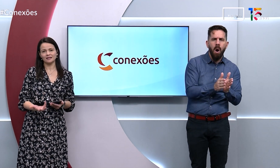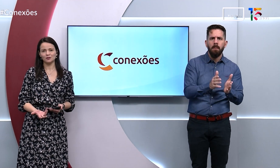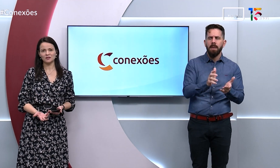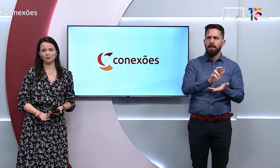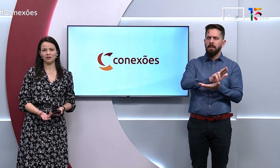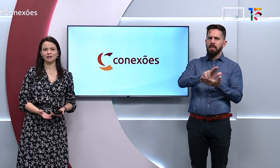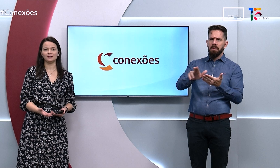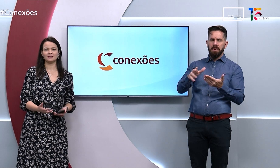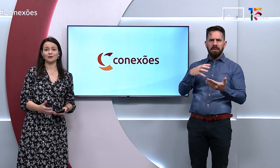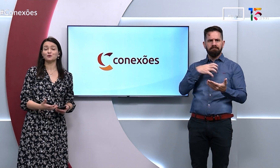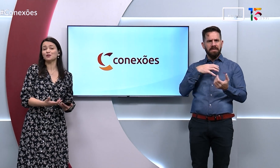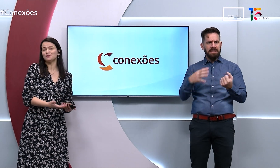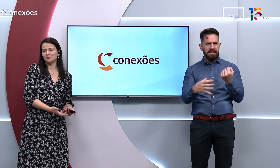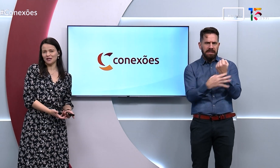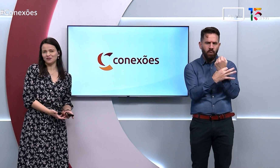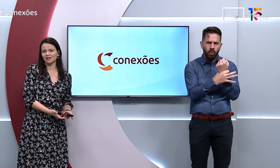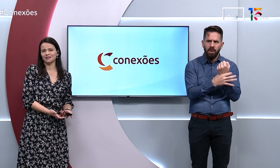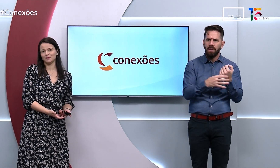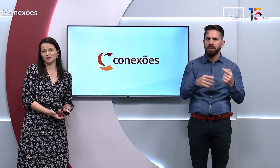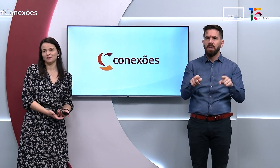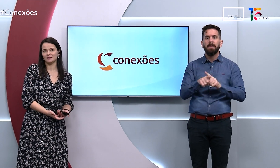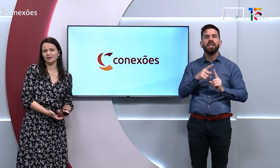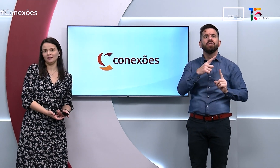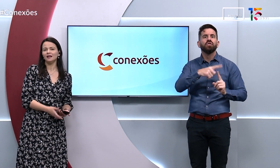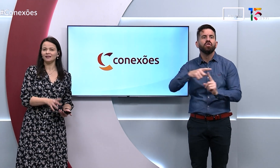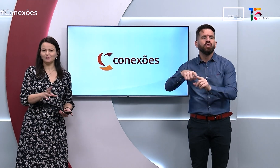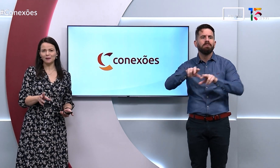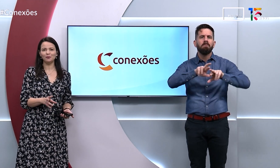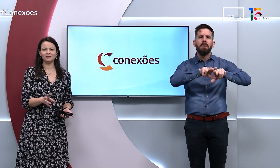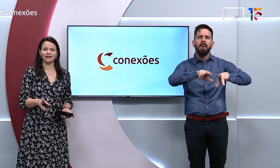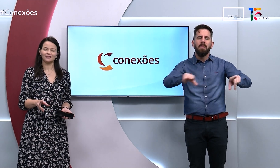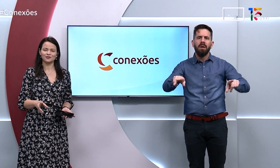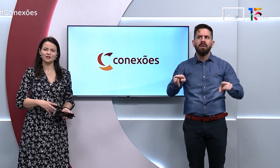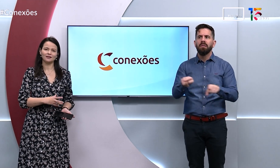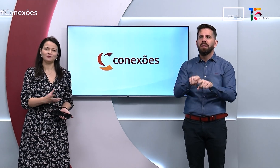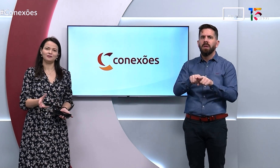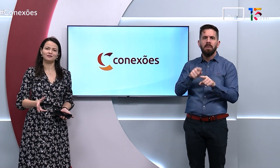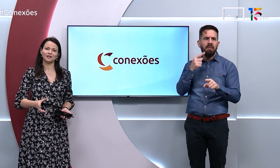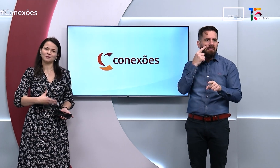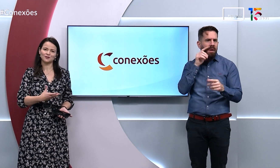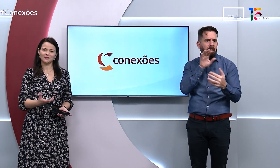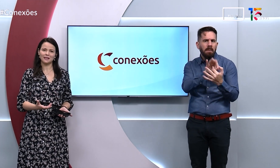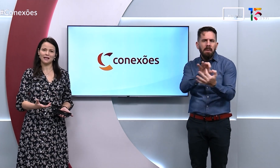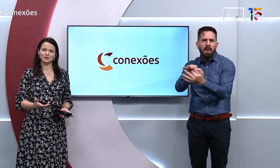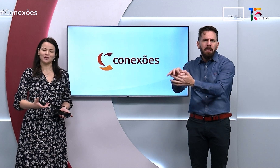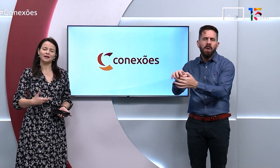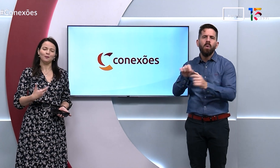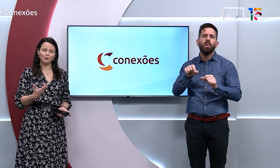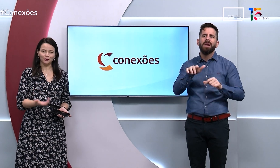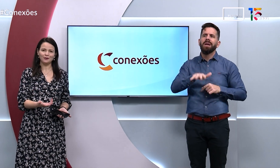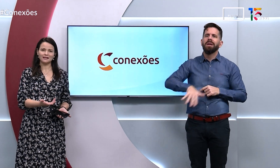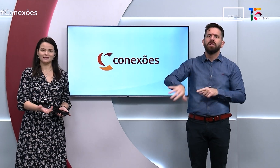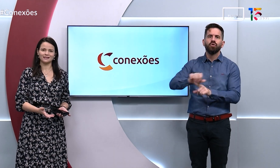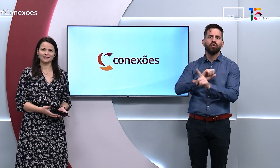sensação de segurança, o tipo de moradia que as pessoas têm, e também apontar que a gente ainda vive numa sociedade muito racista.